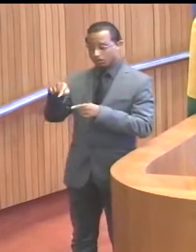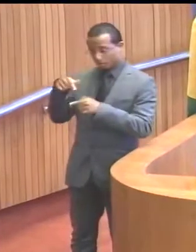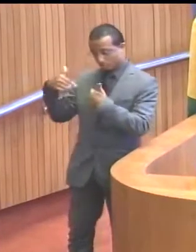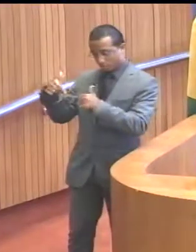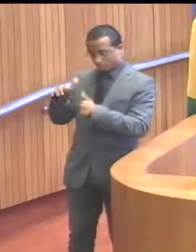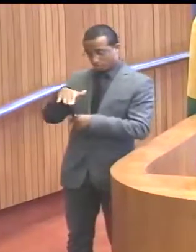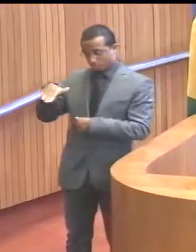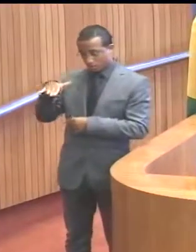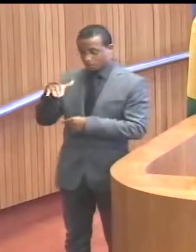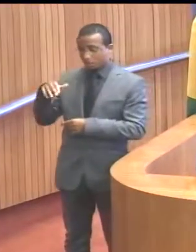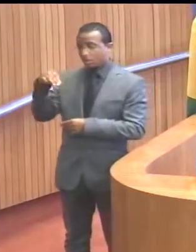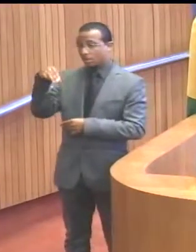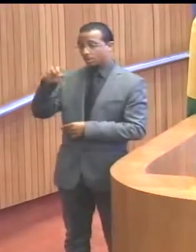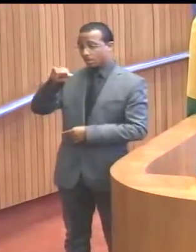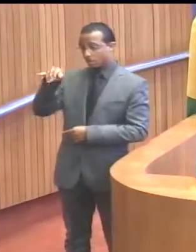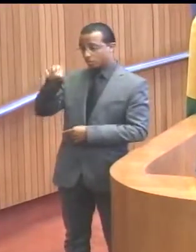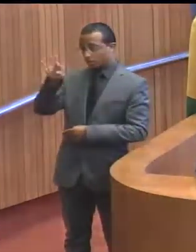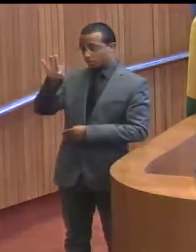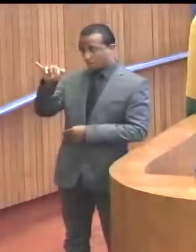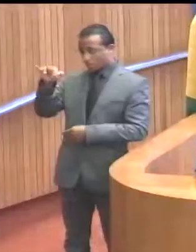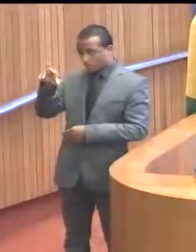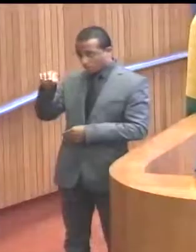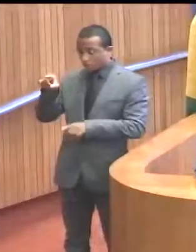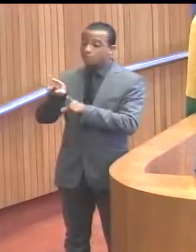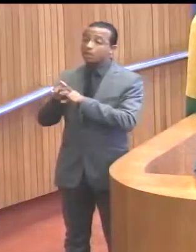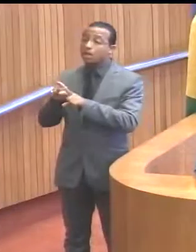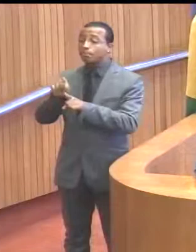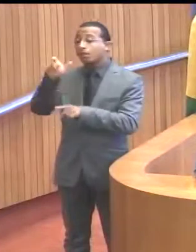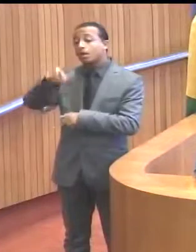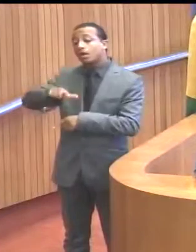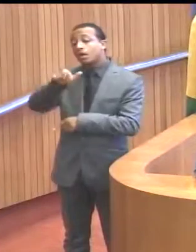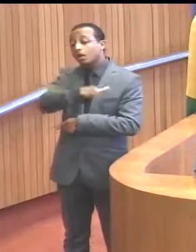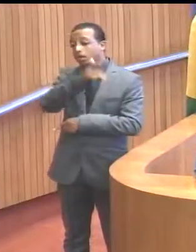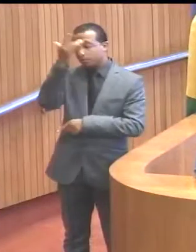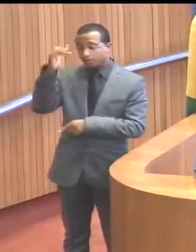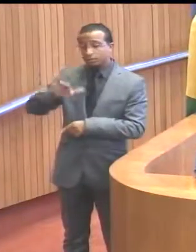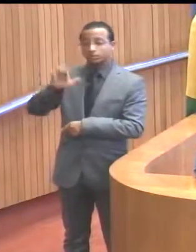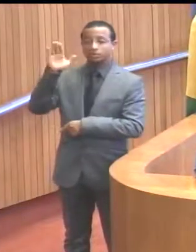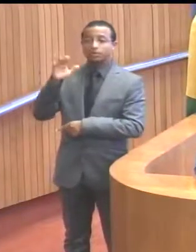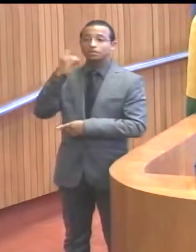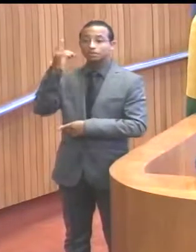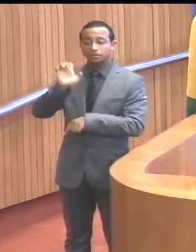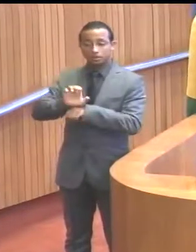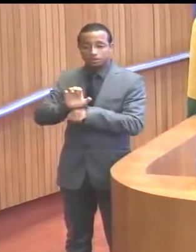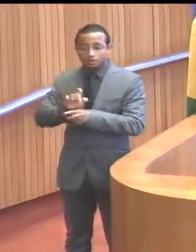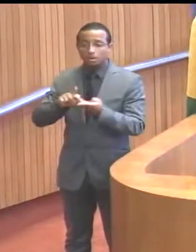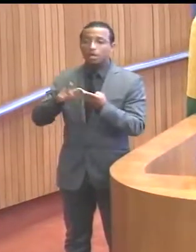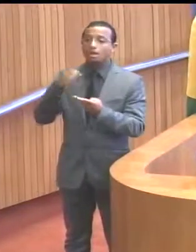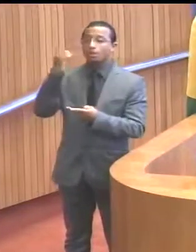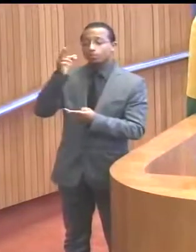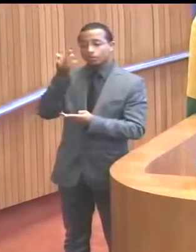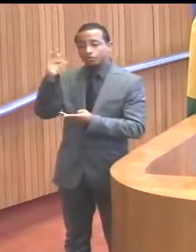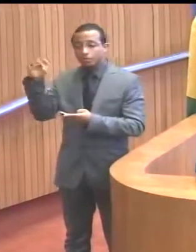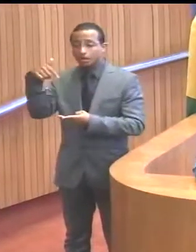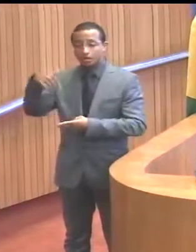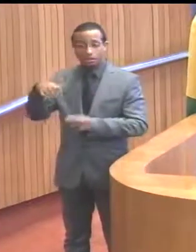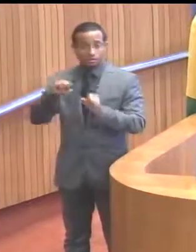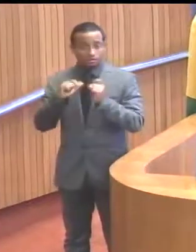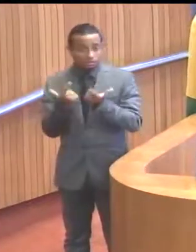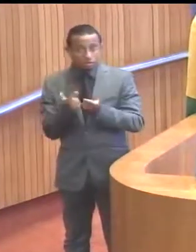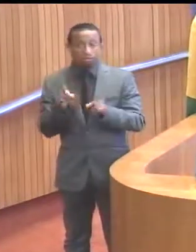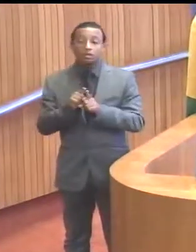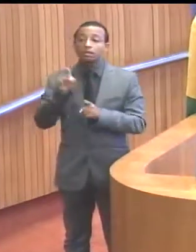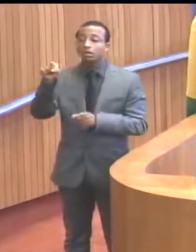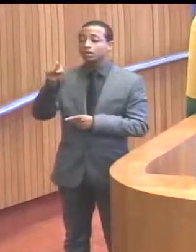de vista do majoritário, mas também dos pré-candidatos a deputado estadual e federal do partido, para que possam aqui nesta casa e na